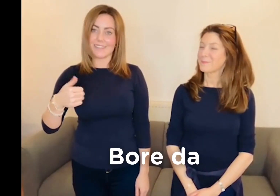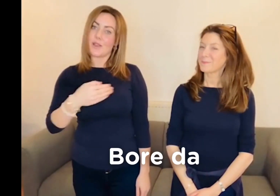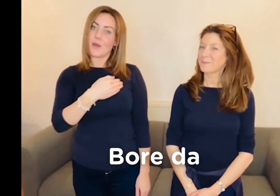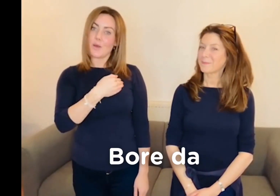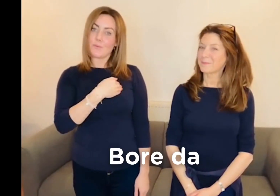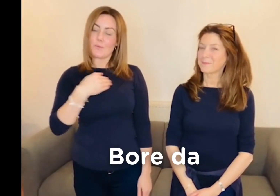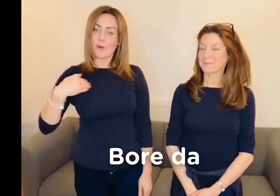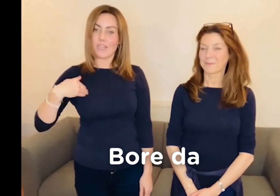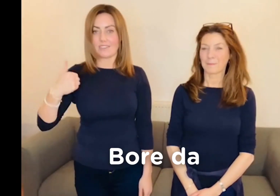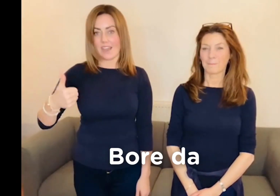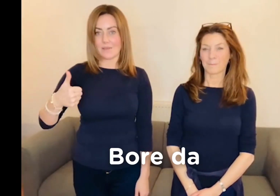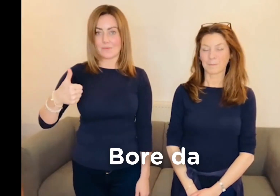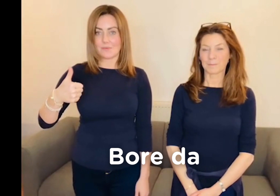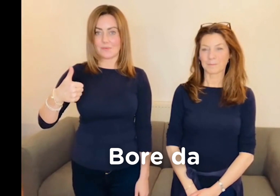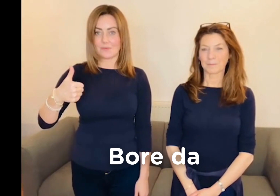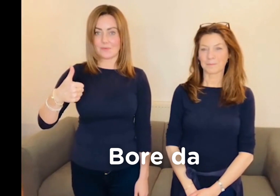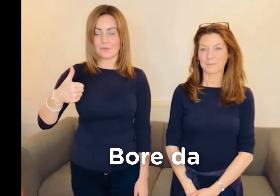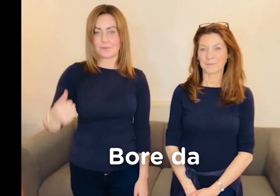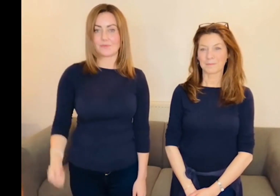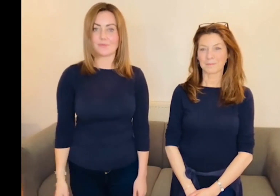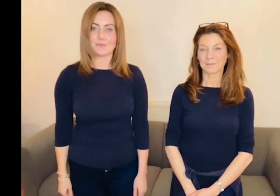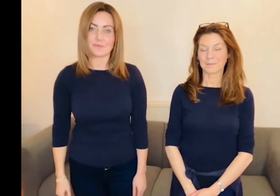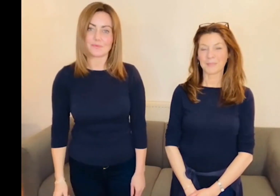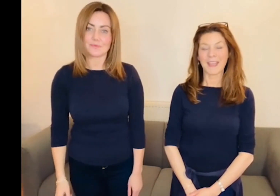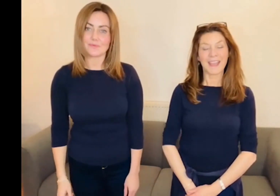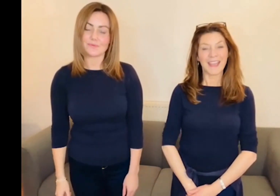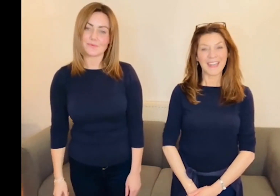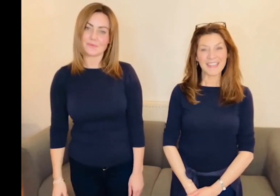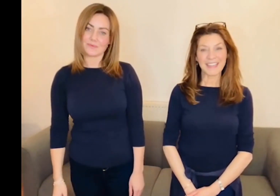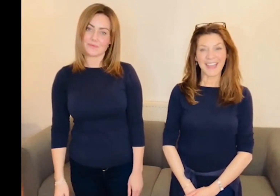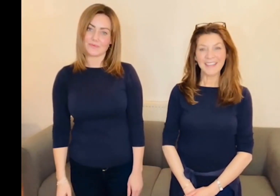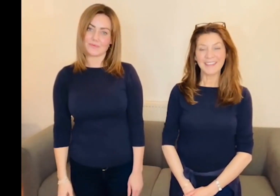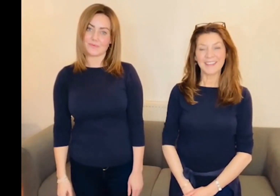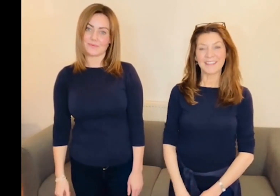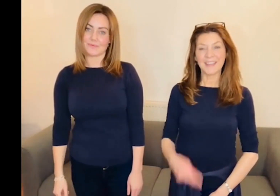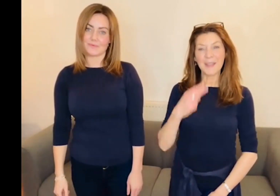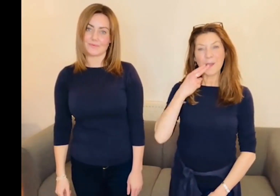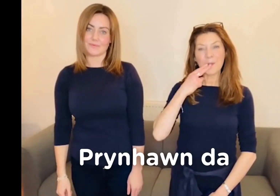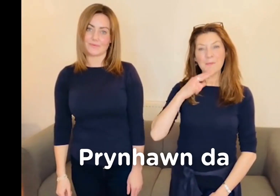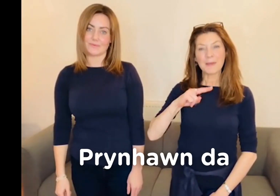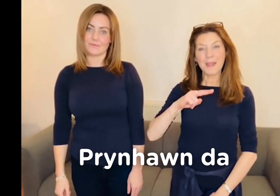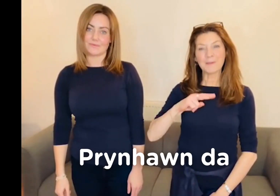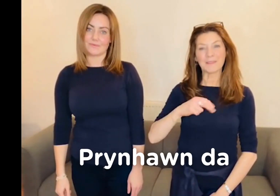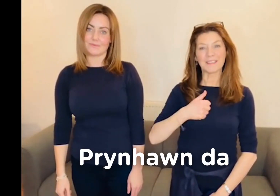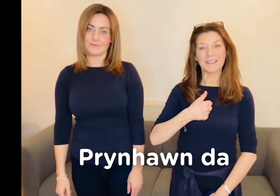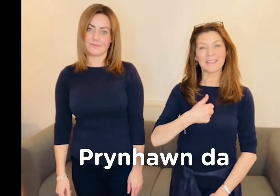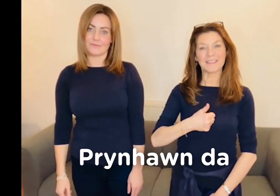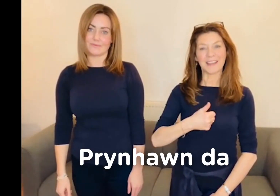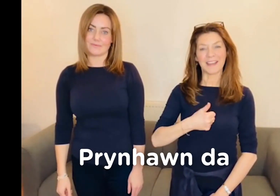Bore da. Yn nesaf ydi panawyd, da.